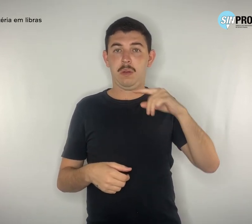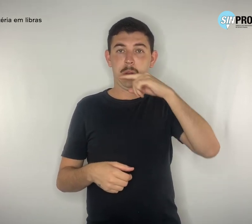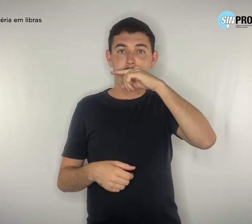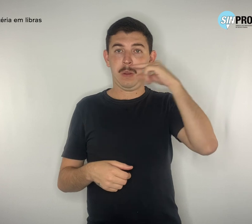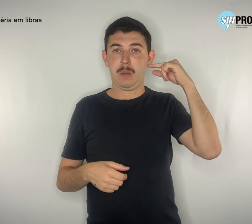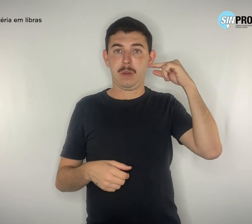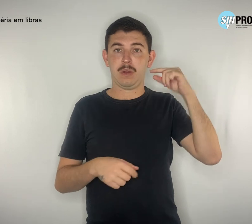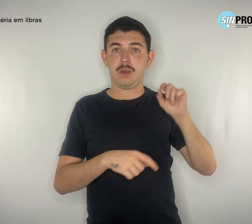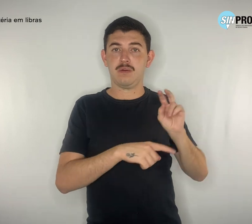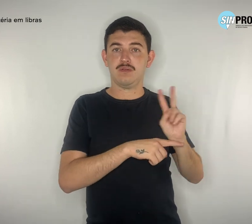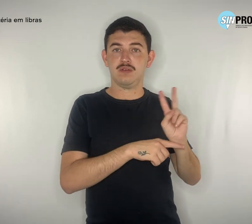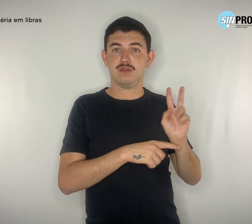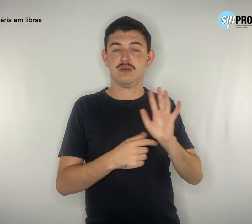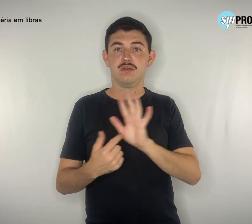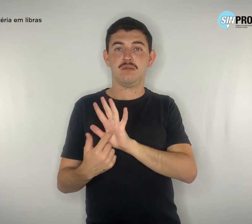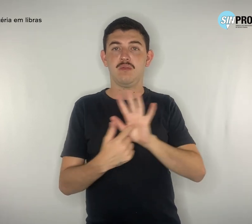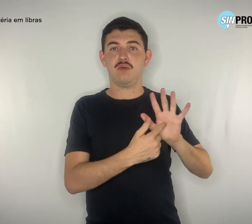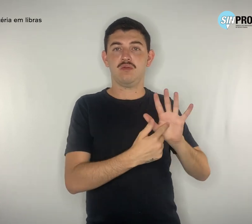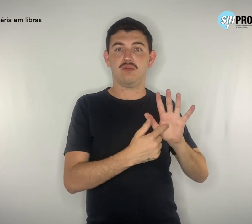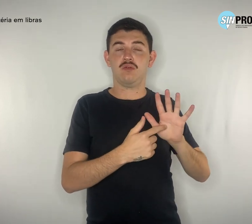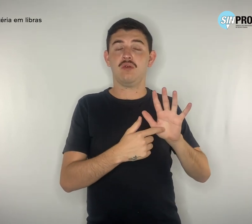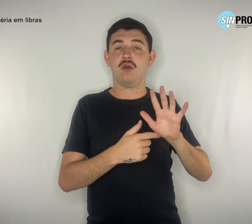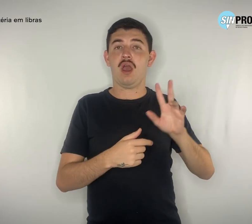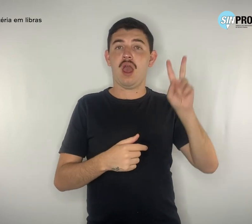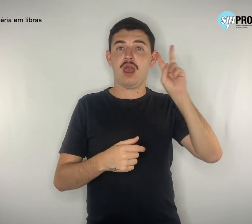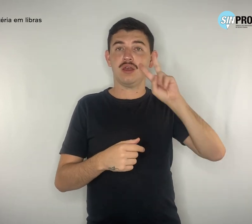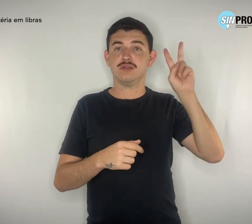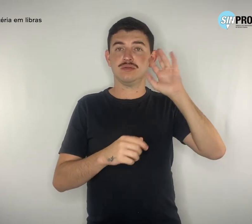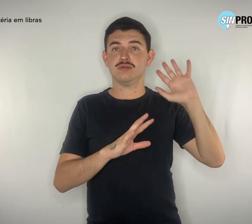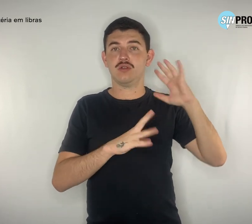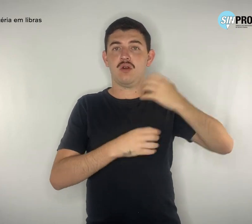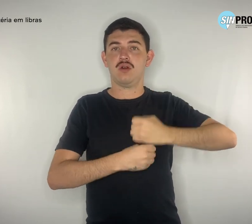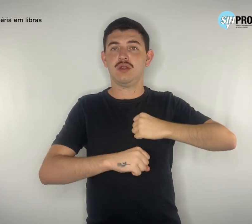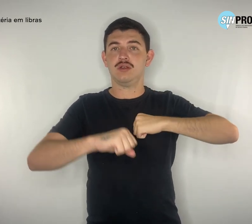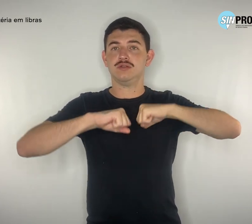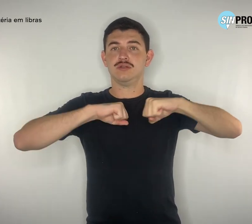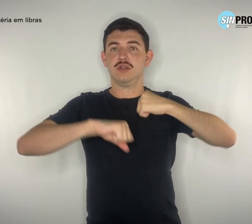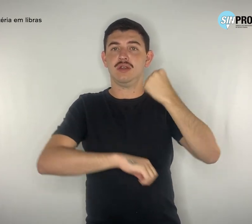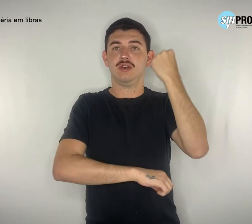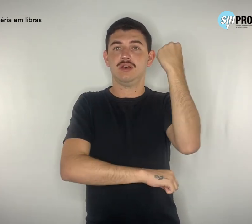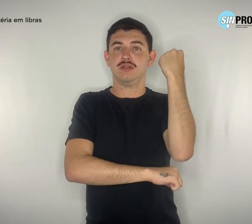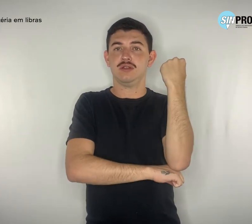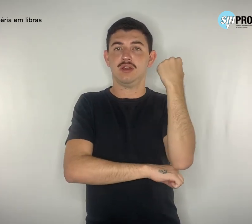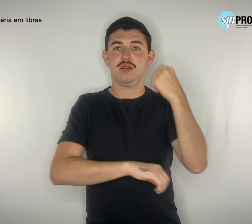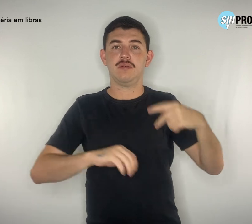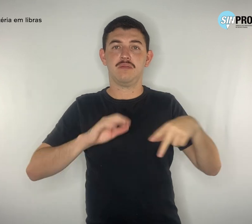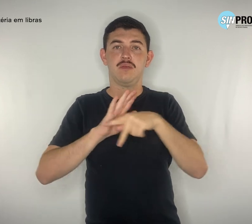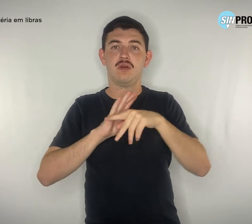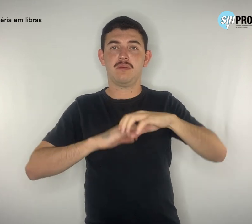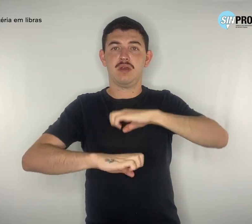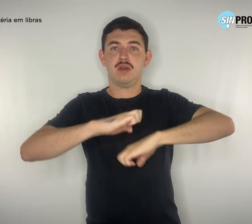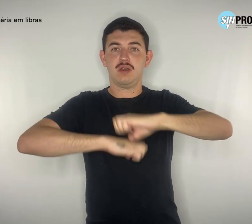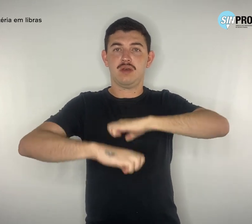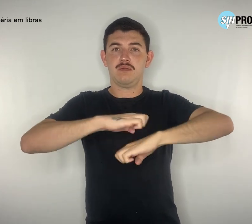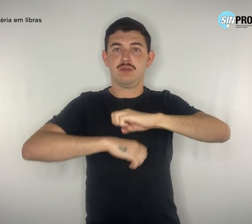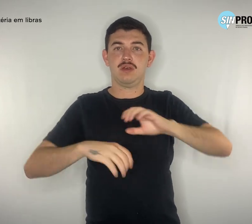resistência da EAP, que completou suas três décadas e meia no dia 10 de agosto de